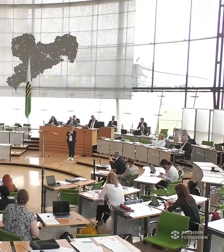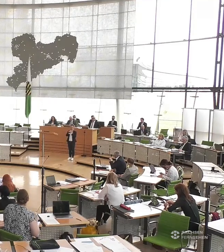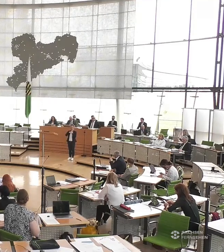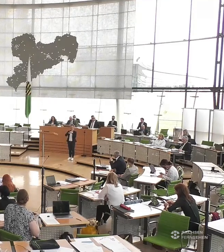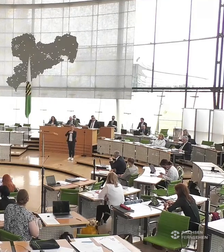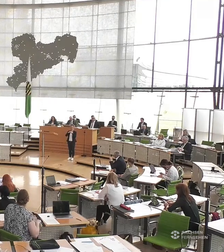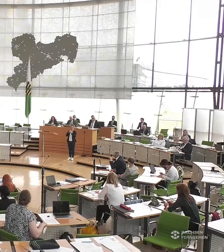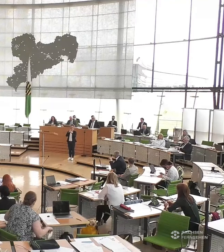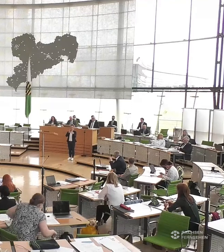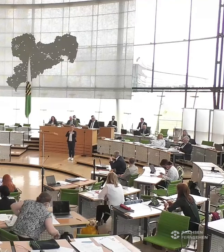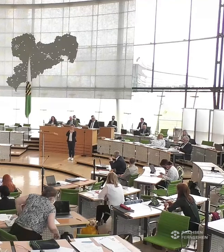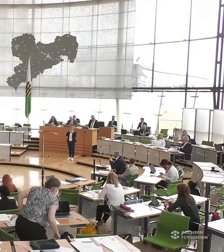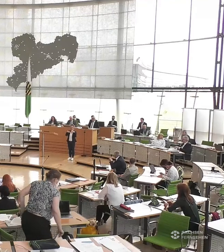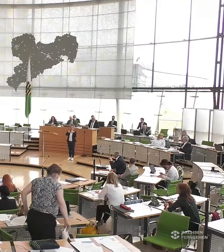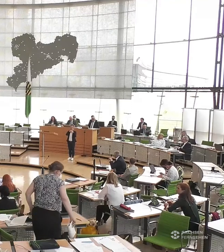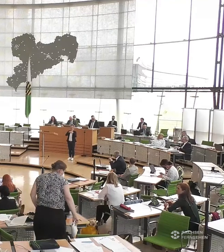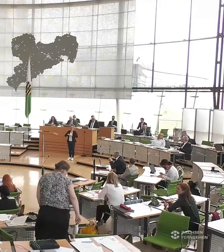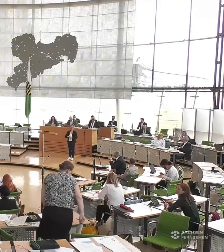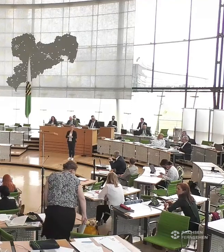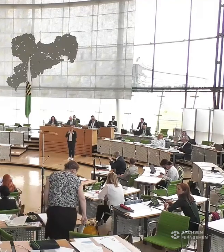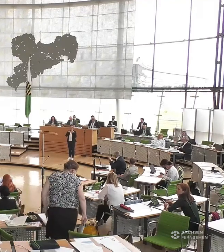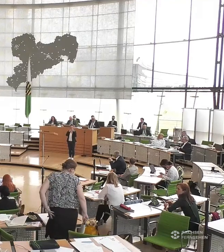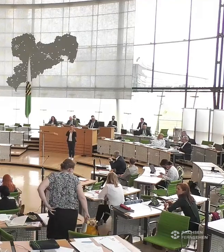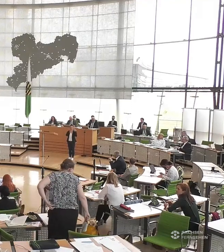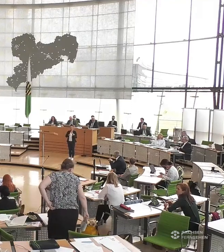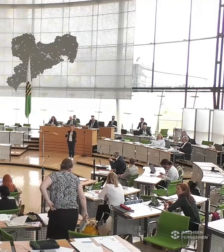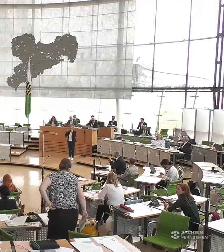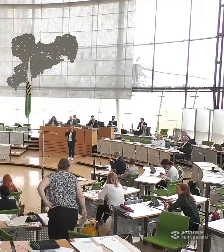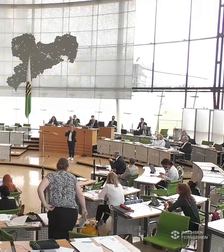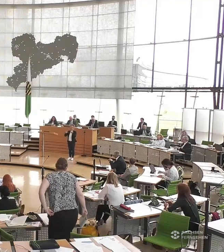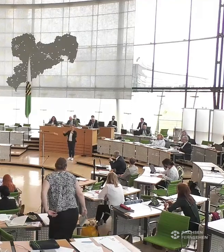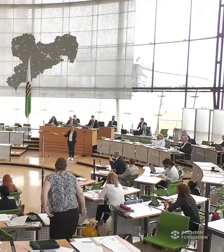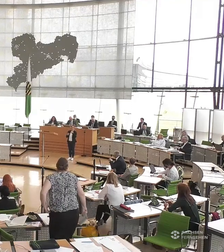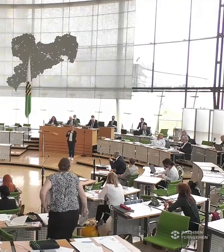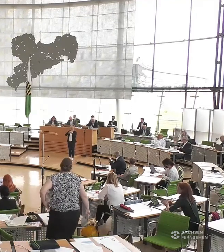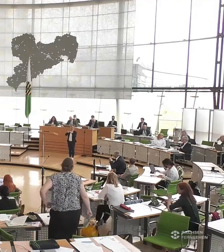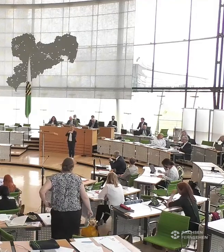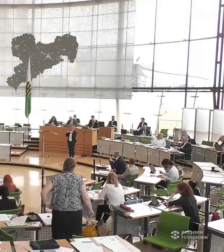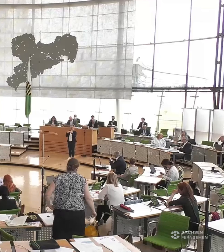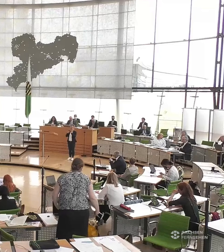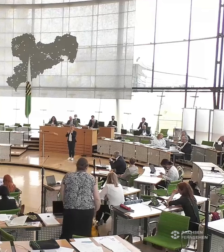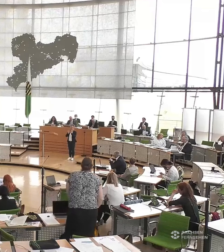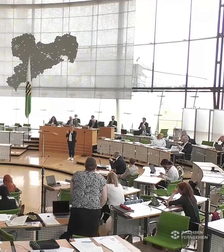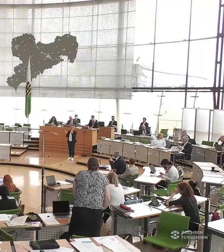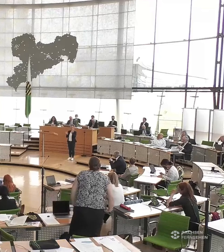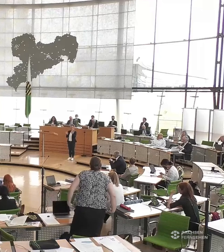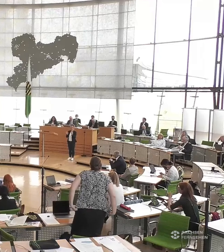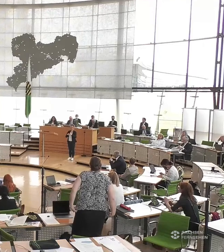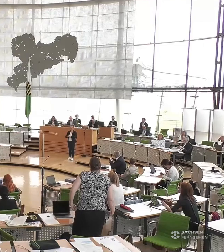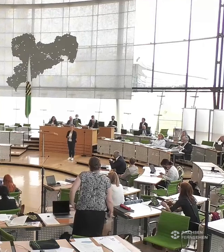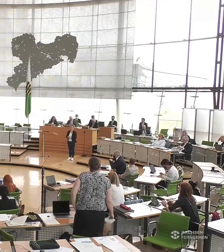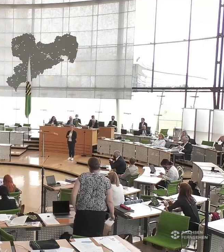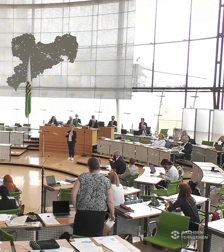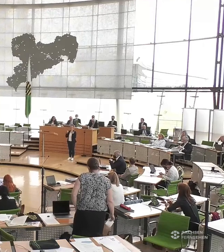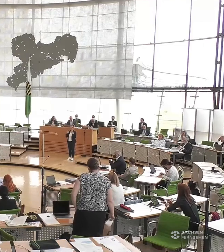machen für Inklusion. Zu diesem Thema unterstützen uns wieder Gebärdensprachdolmetscher, die ich